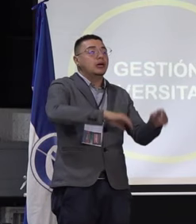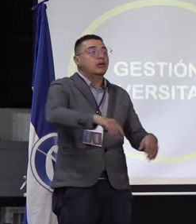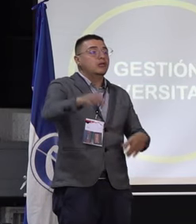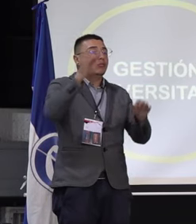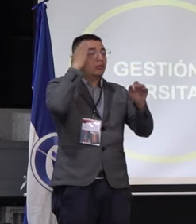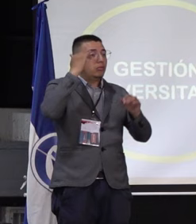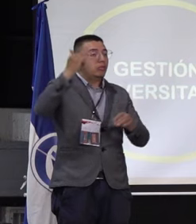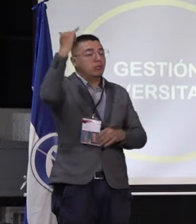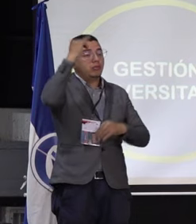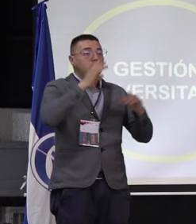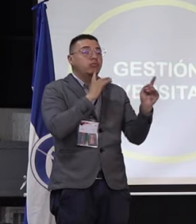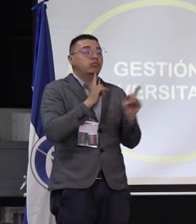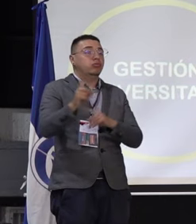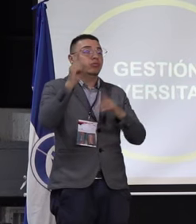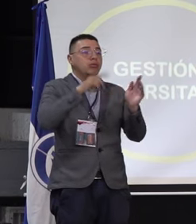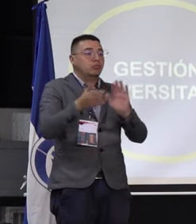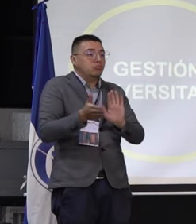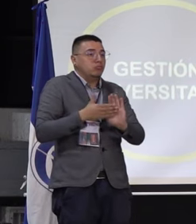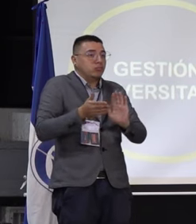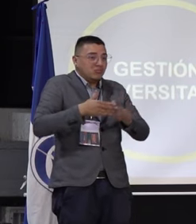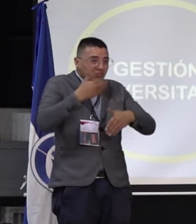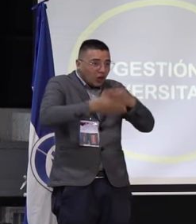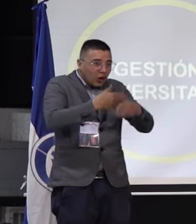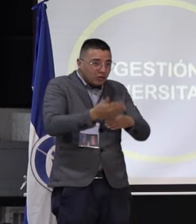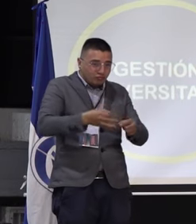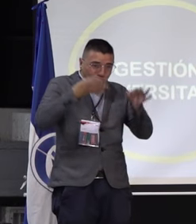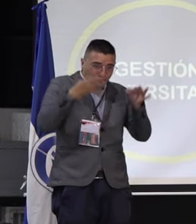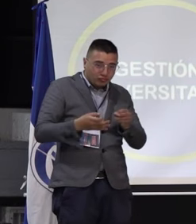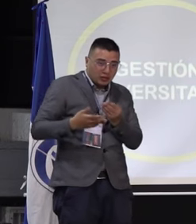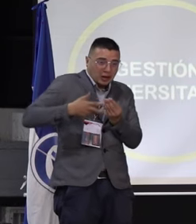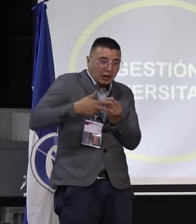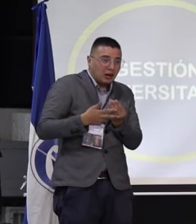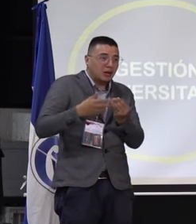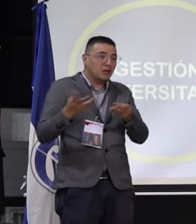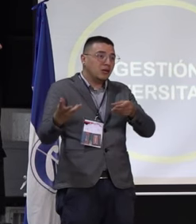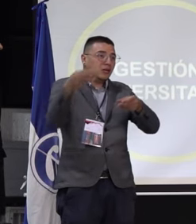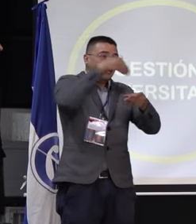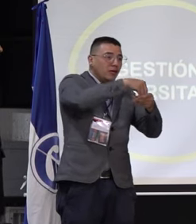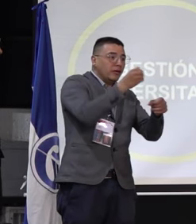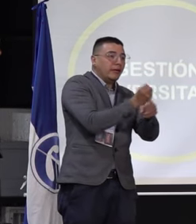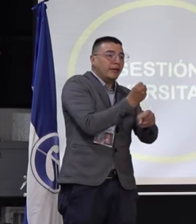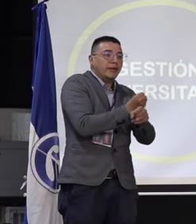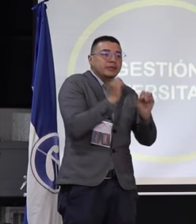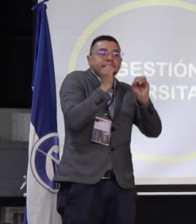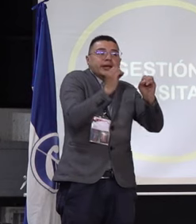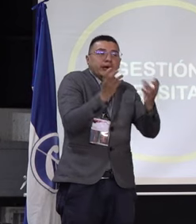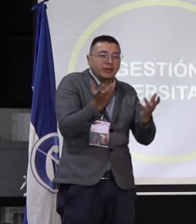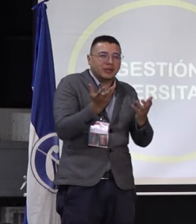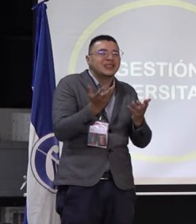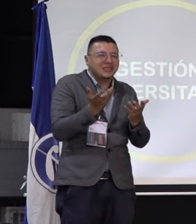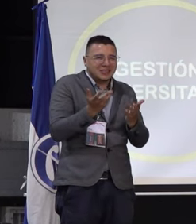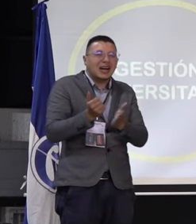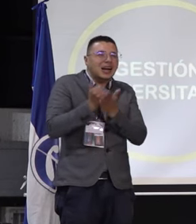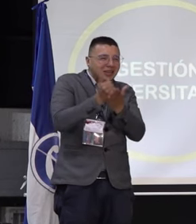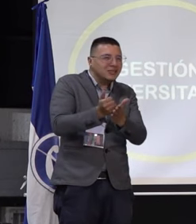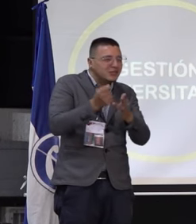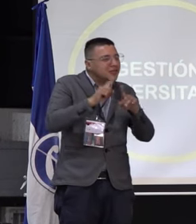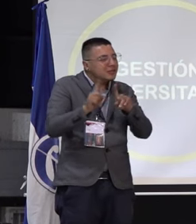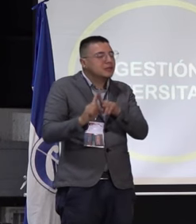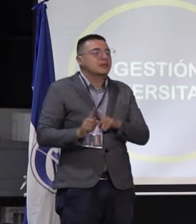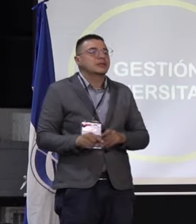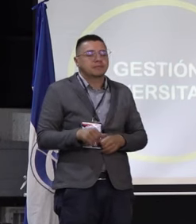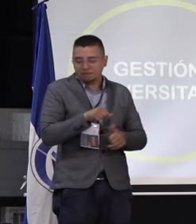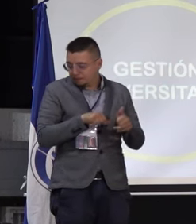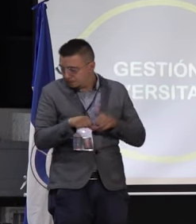formulado, bien fundamentado, no tienen como muchas de las herramientas para vincularse al escenario laboral, digamos más en unas condiciones como las que